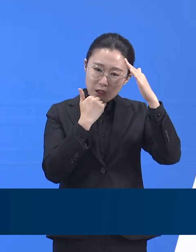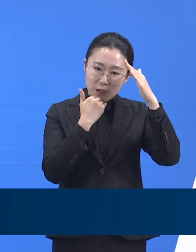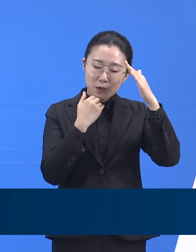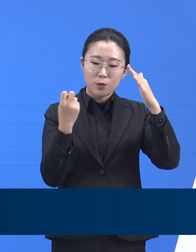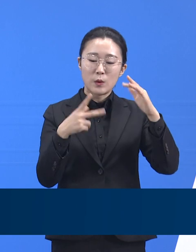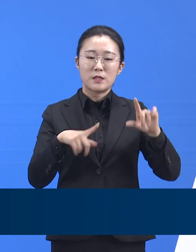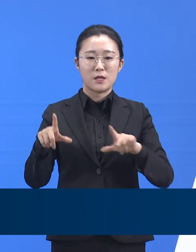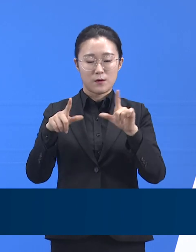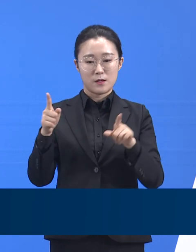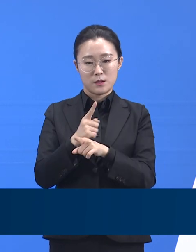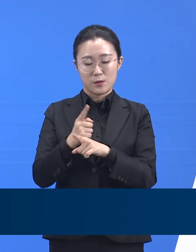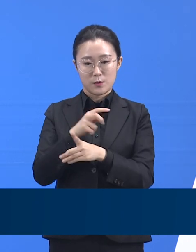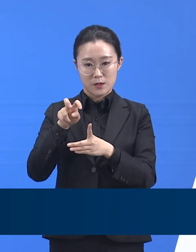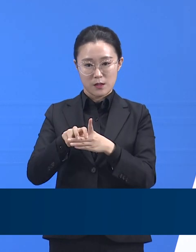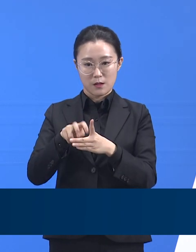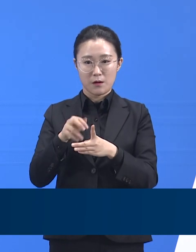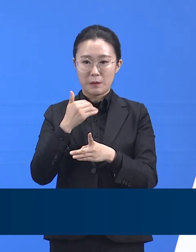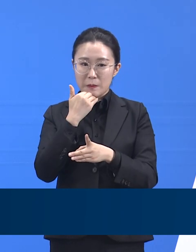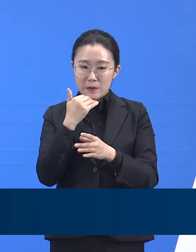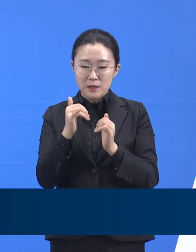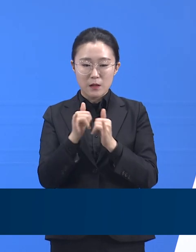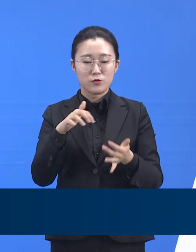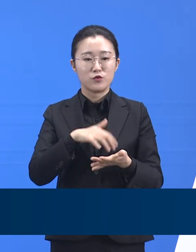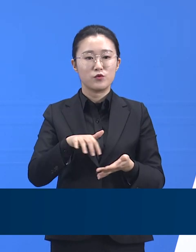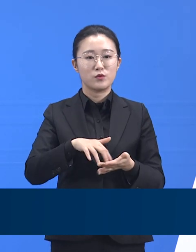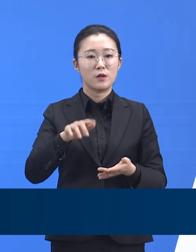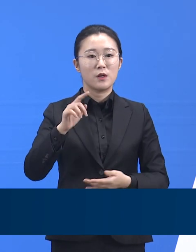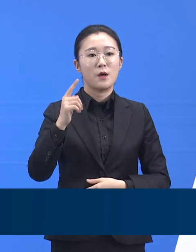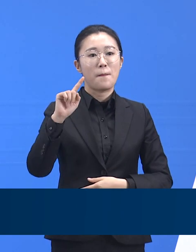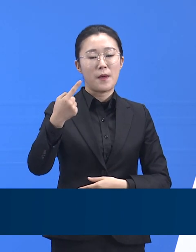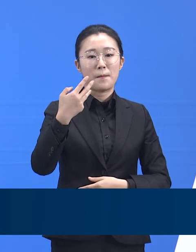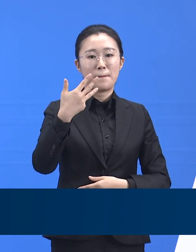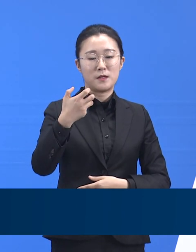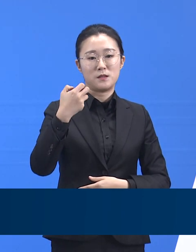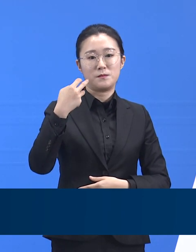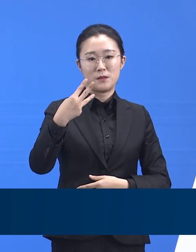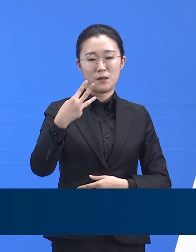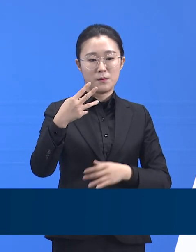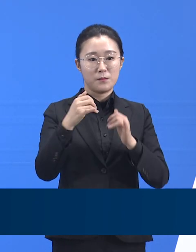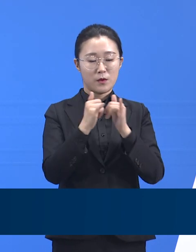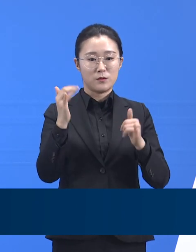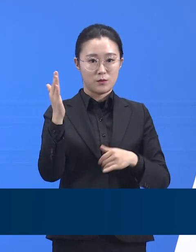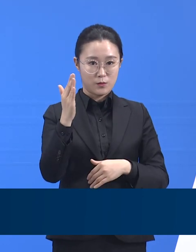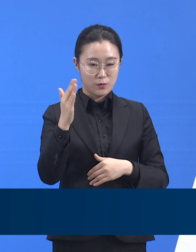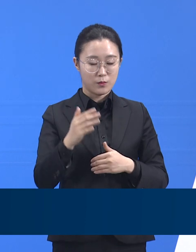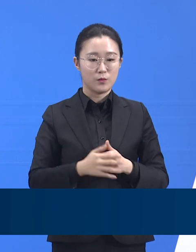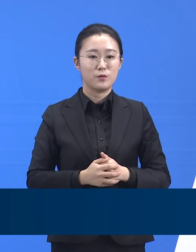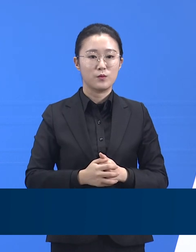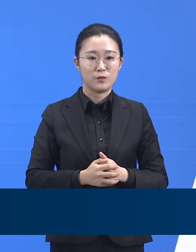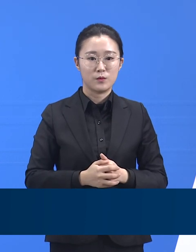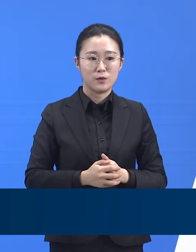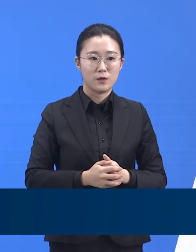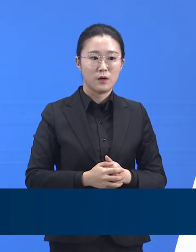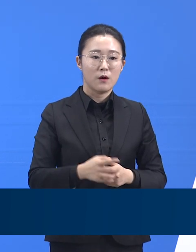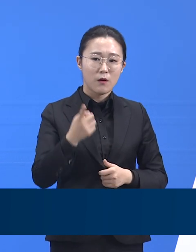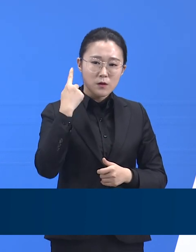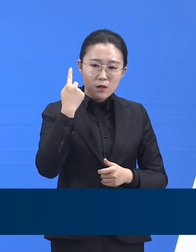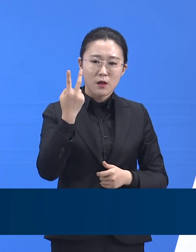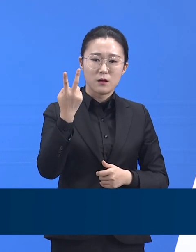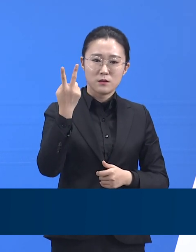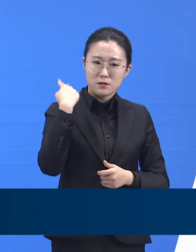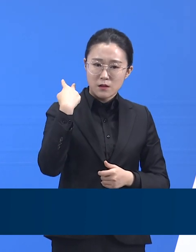138명입니다. 전날인 목요일은 334명, 그 전날인 수요일은 282명이